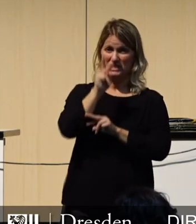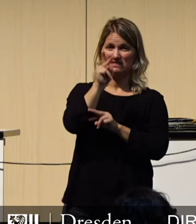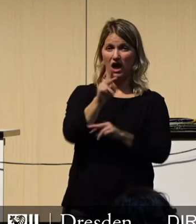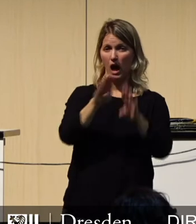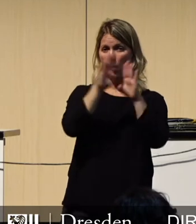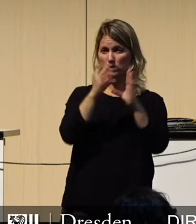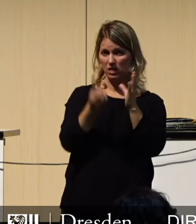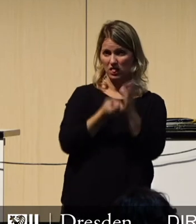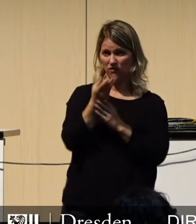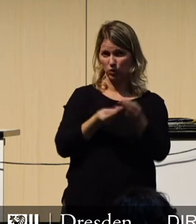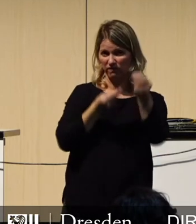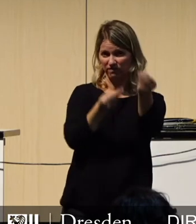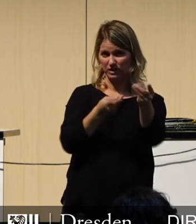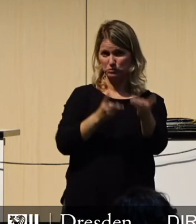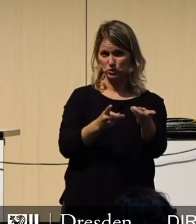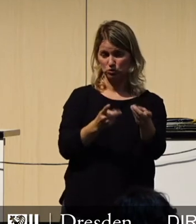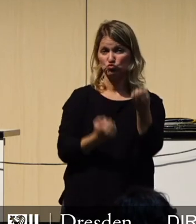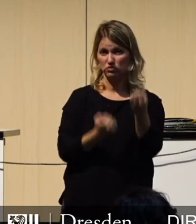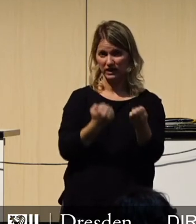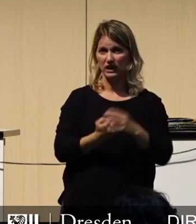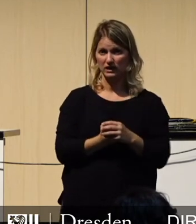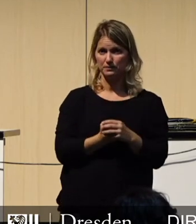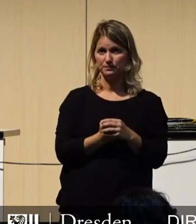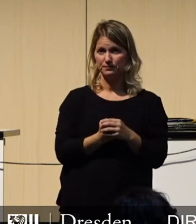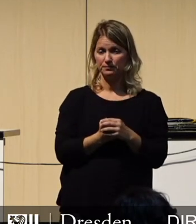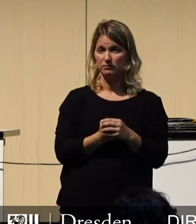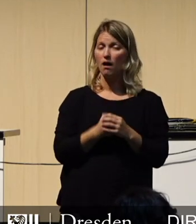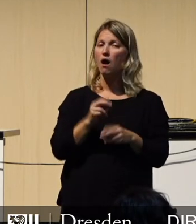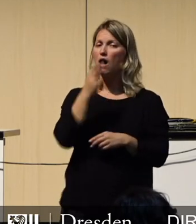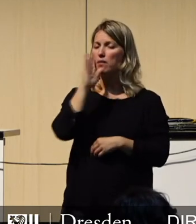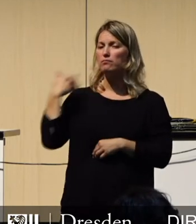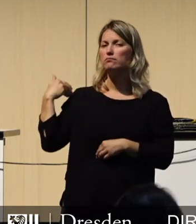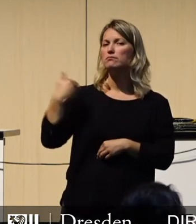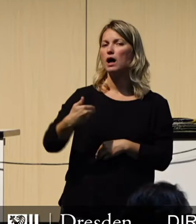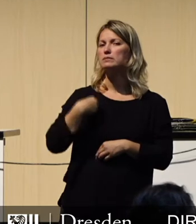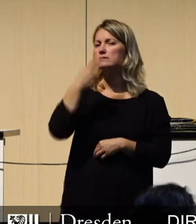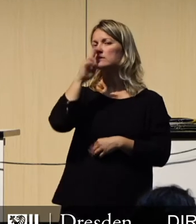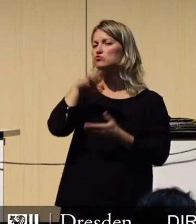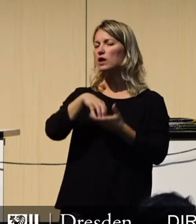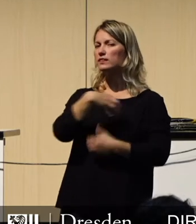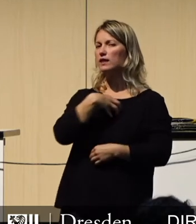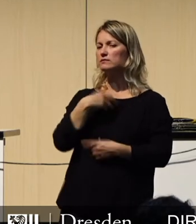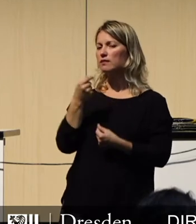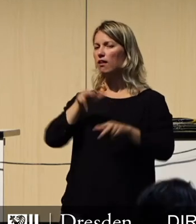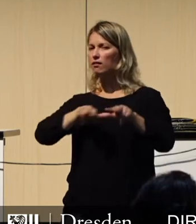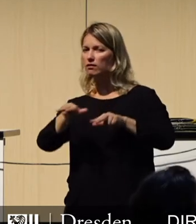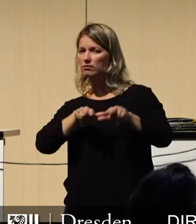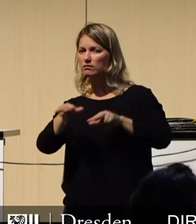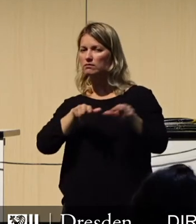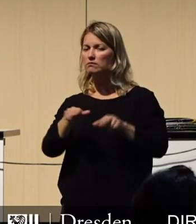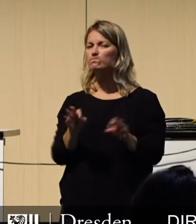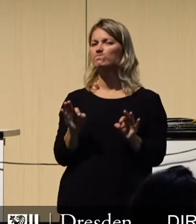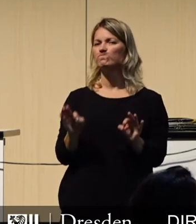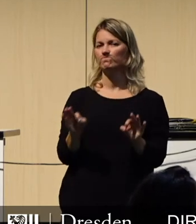Es ist auch ein Zeichen dafür, wie gut Dresden in den vergangenen Jahren gewirtschaftet hat. Erstaunlich ist,